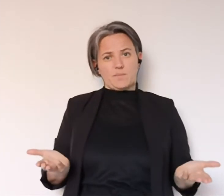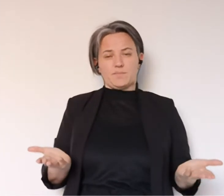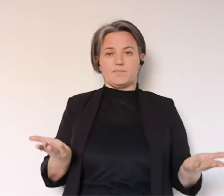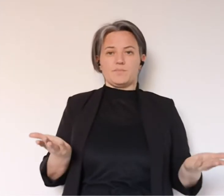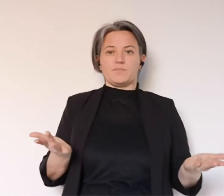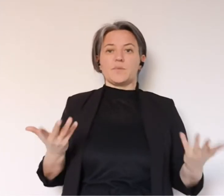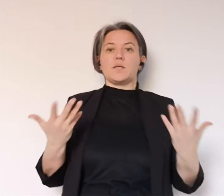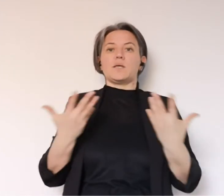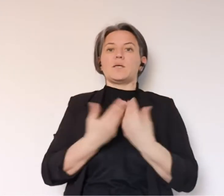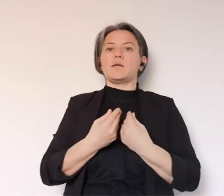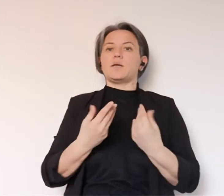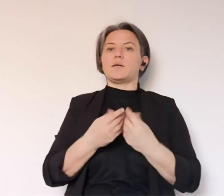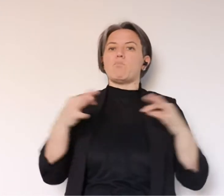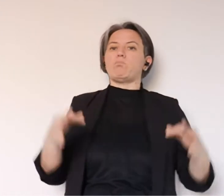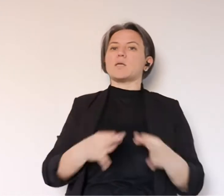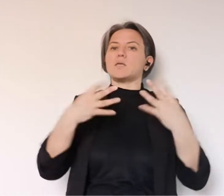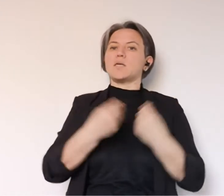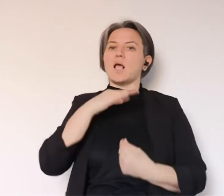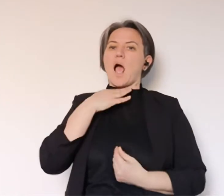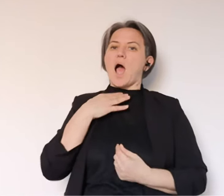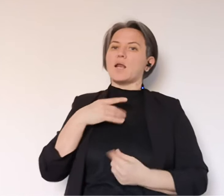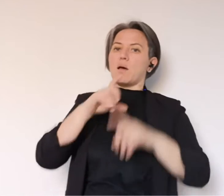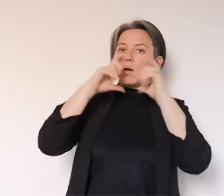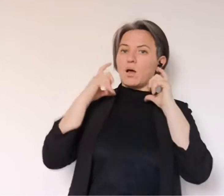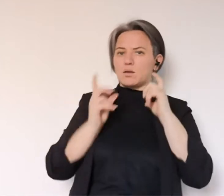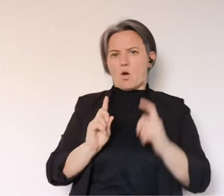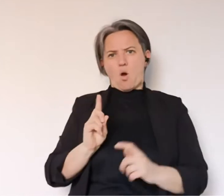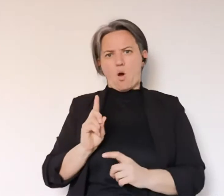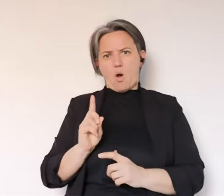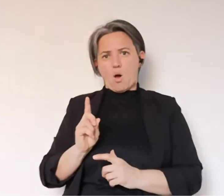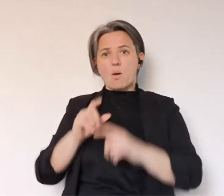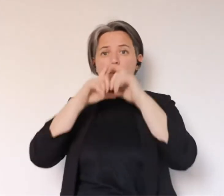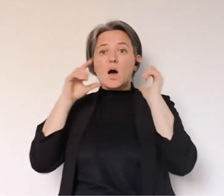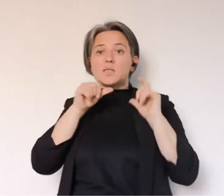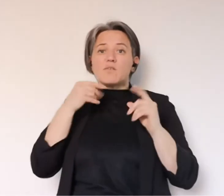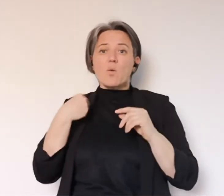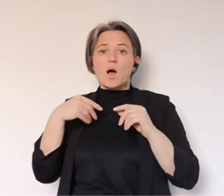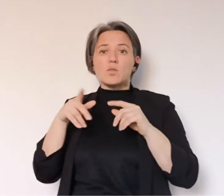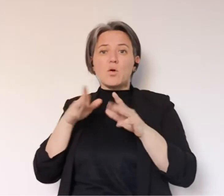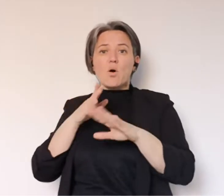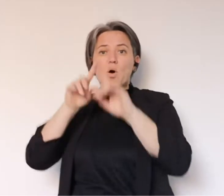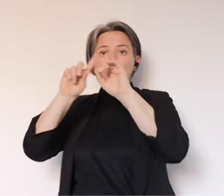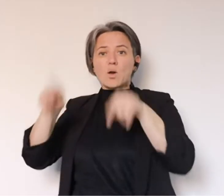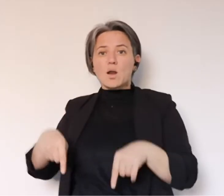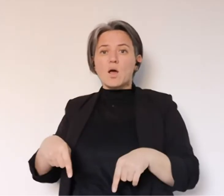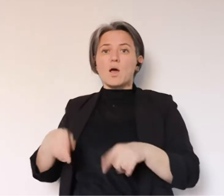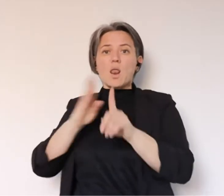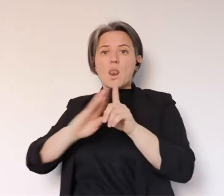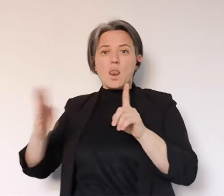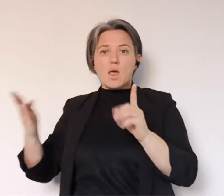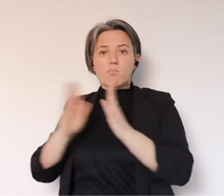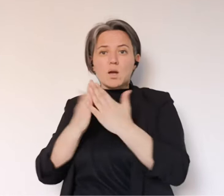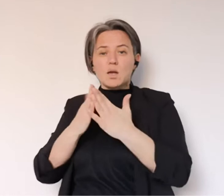dovete mettere proprio in quel momento lì. Non vi serve a niente per girare con cane quella mascherina, vi serve